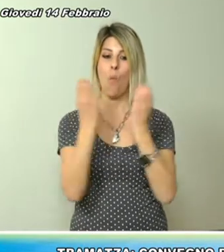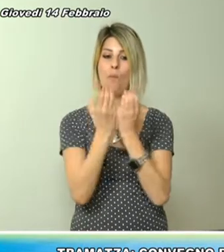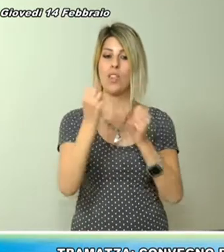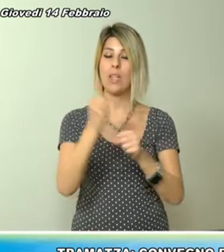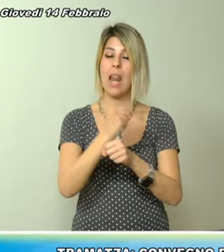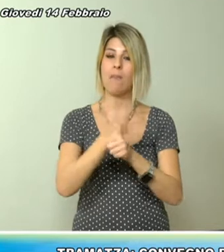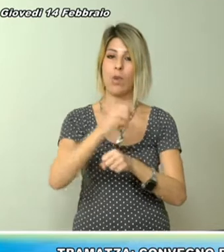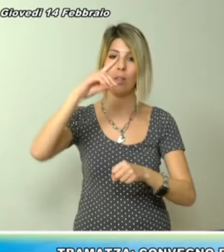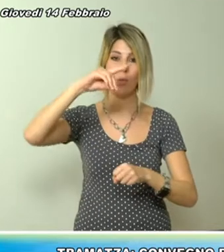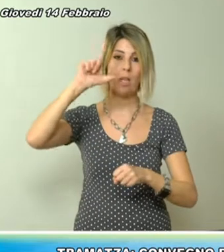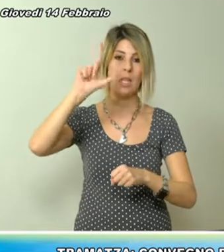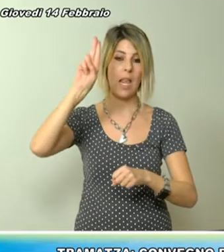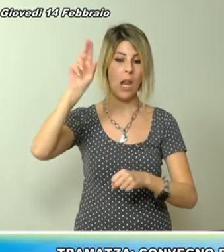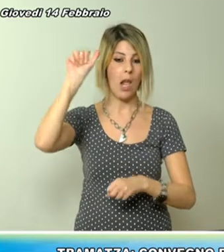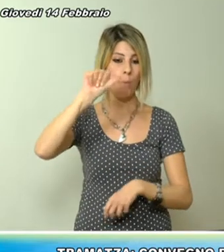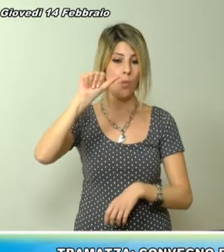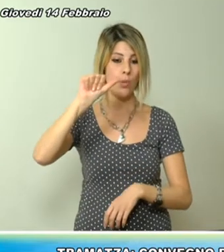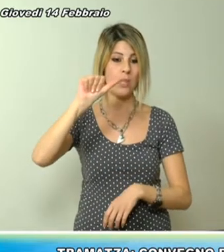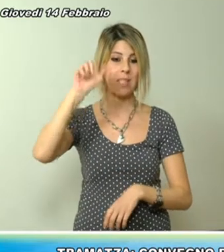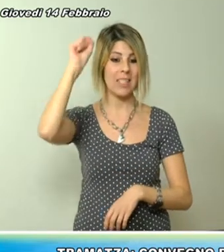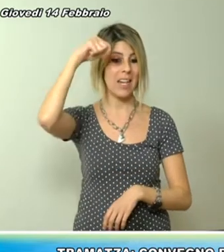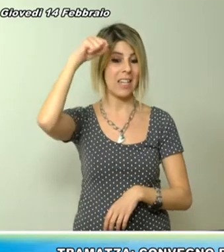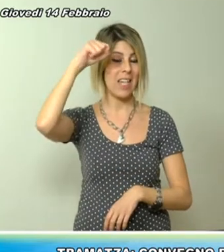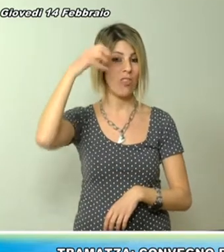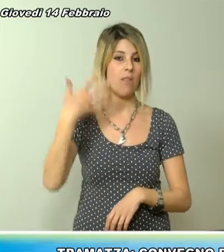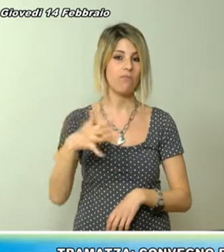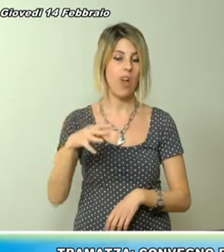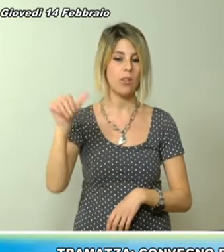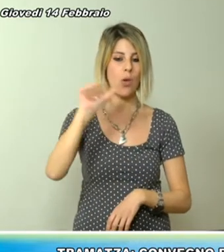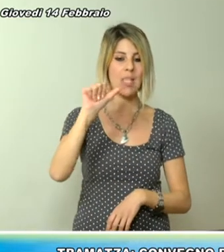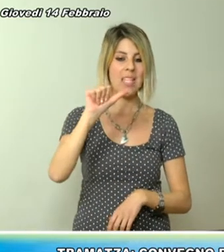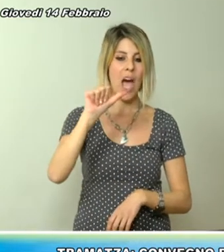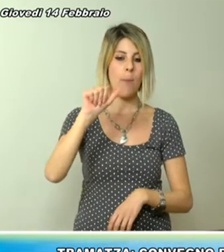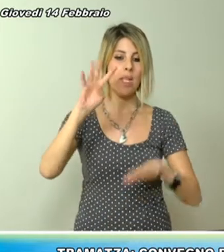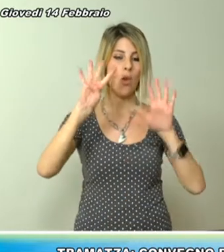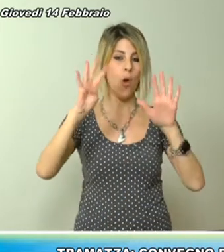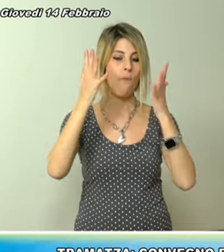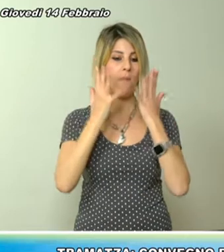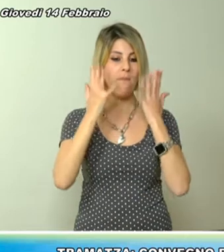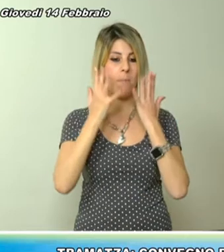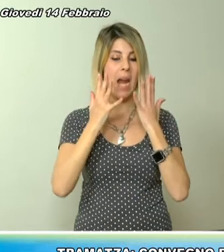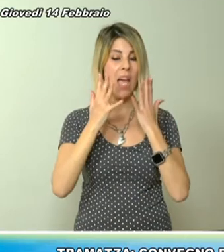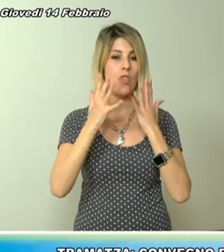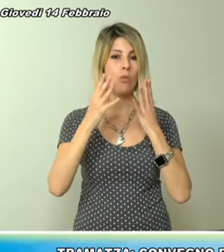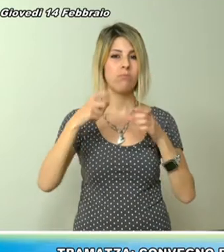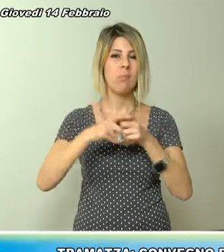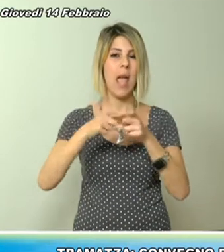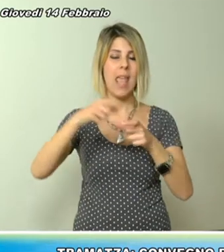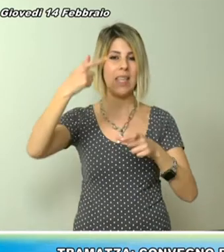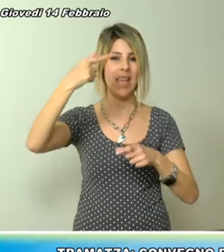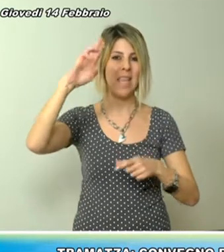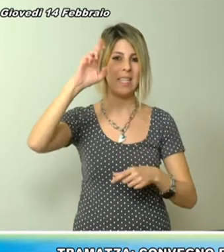Sono i temi cruciali scaturiti dal convegno dei lavoratori del plus Sardegna che si è tenuto sabato 9